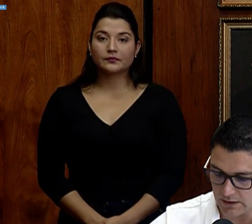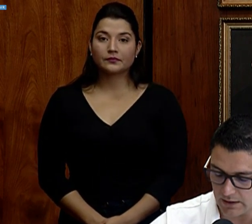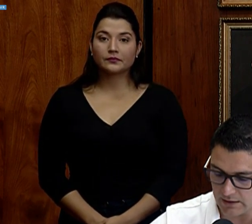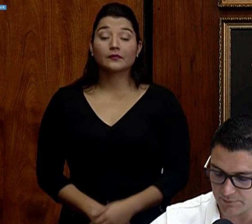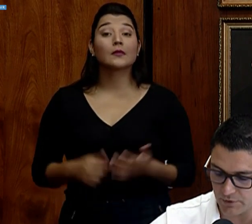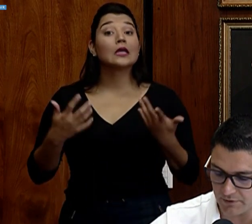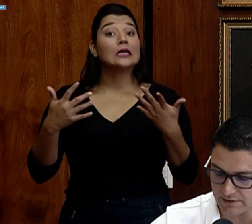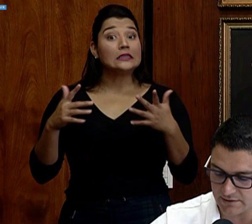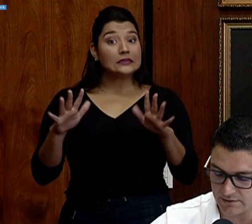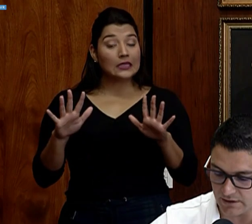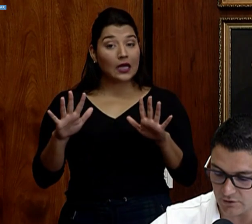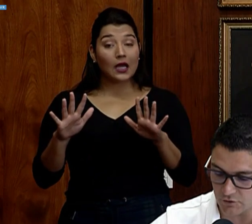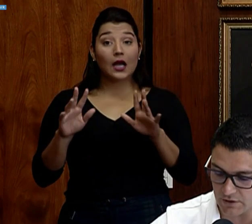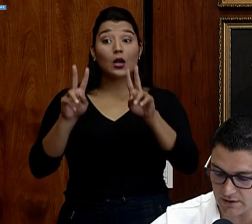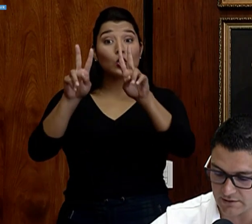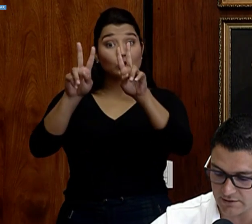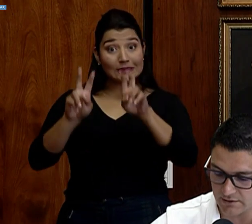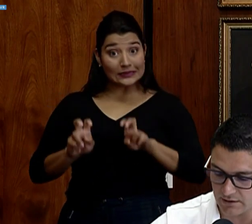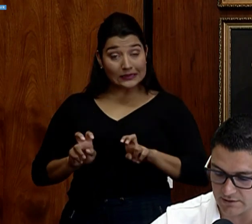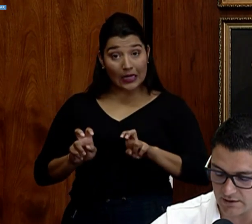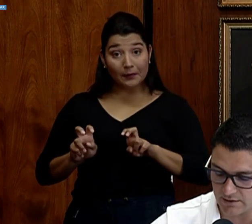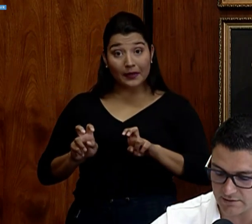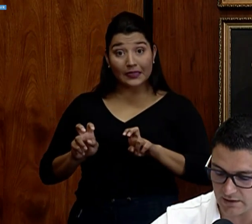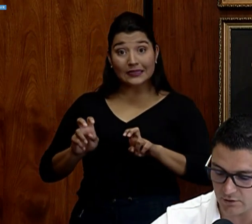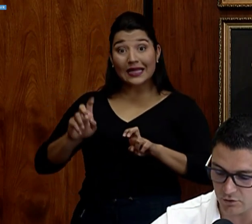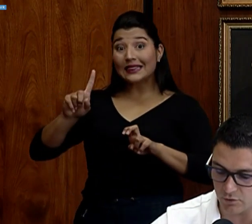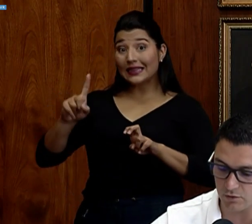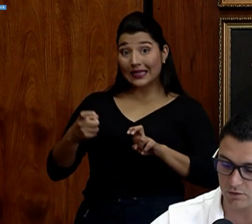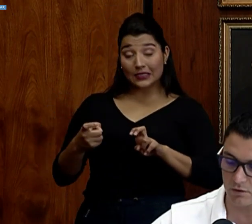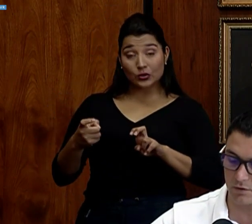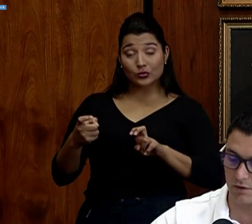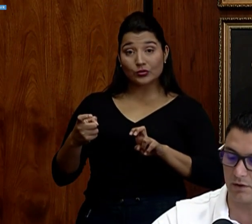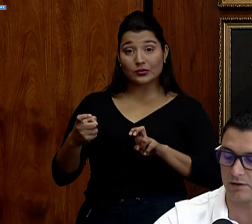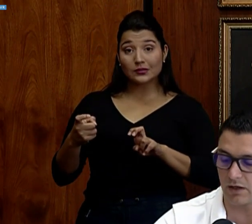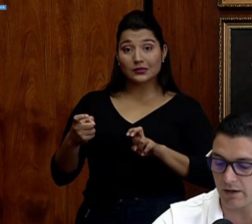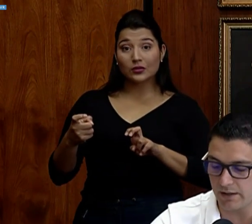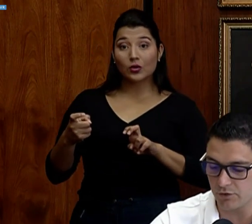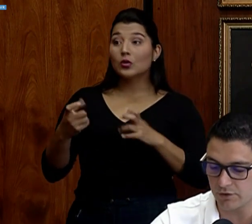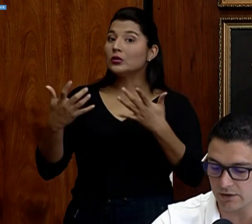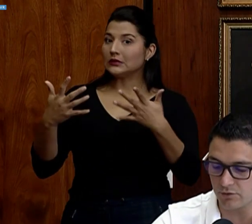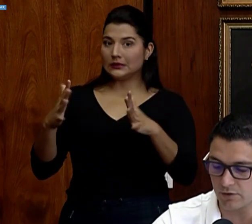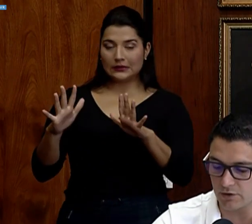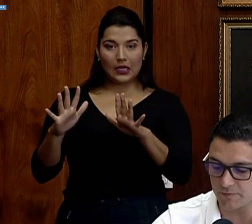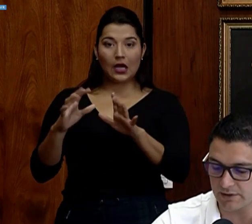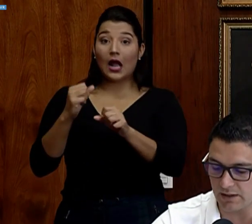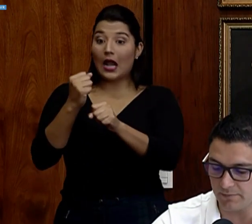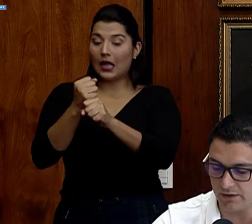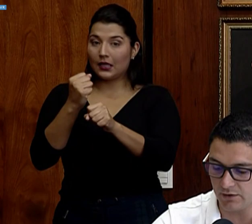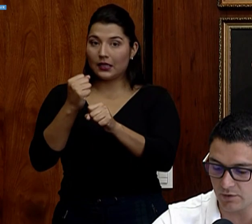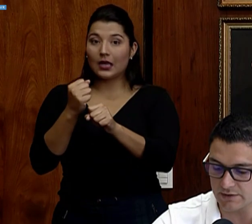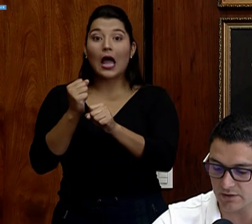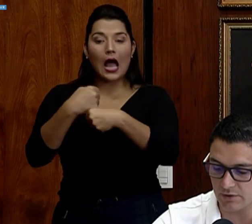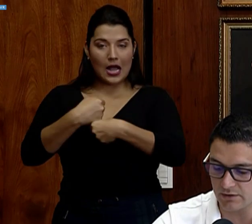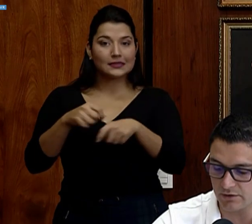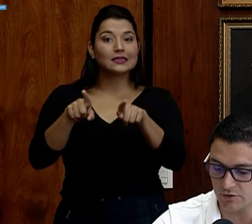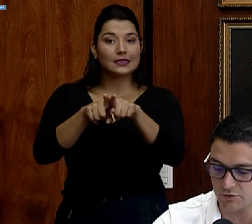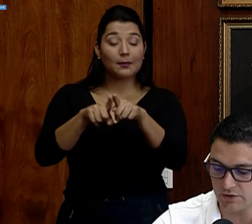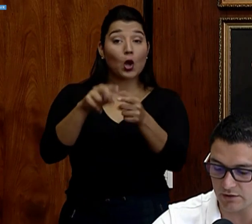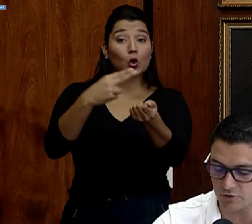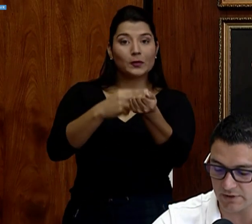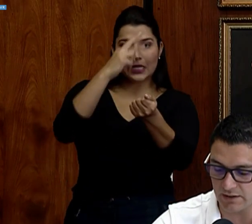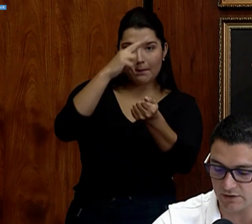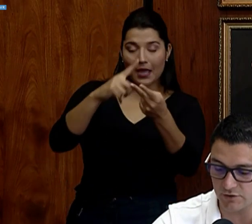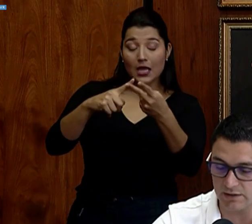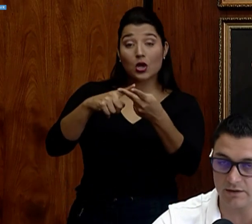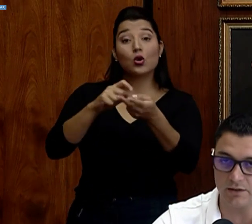Ya las pruebas diagnósticas las han estado trabajando tanto en el Hospital México, en el San Juan de Dios